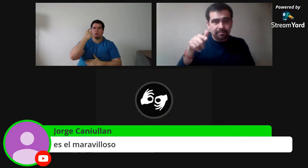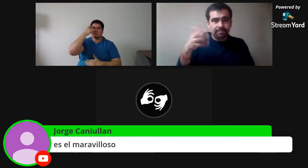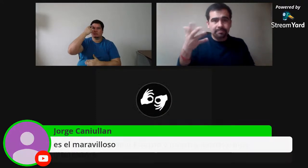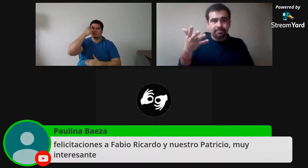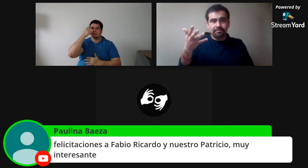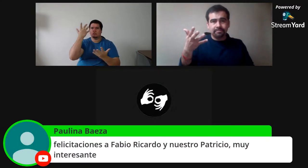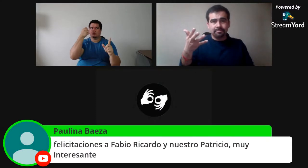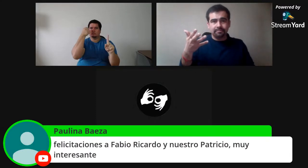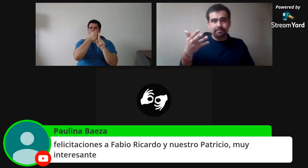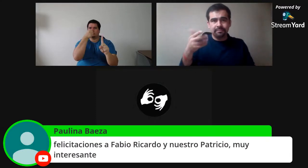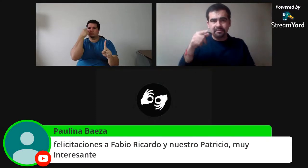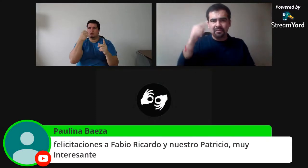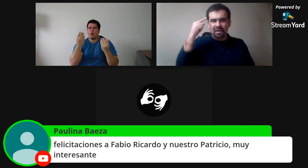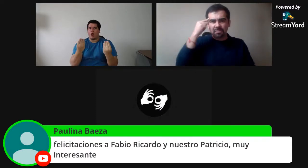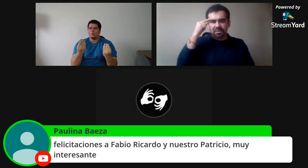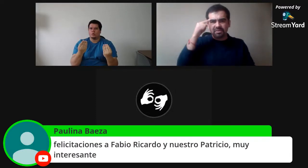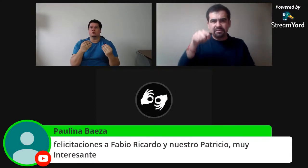mujeres.